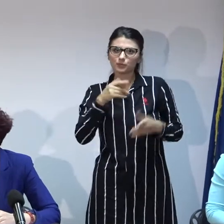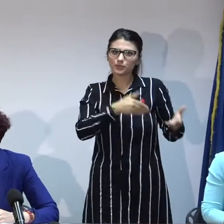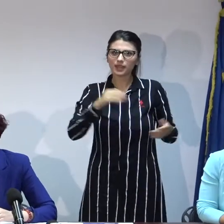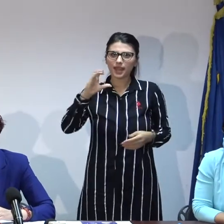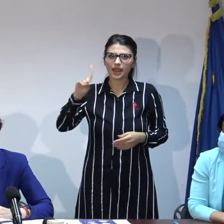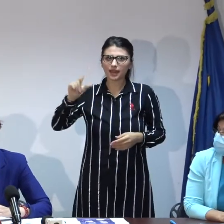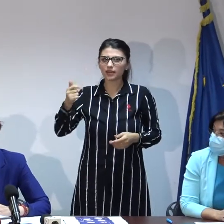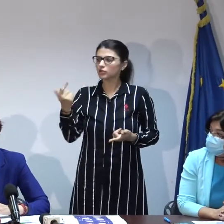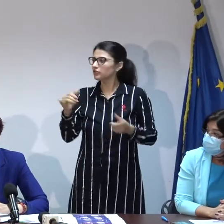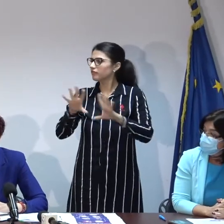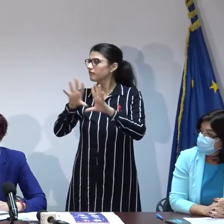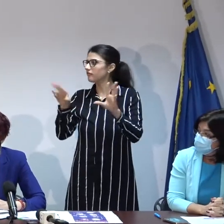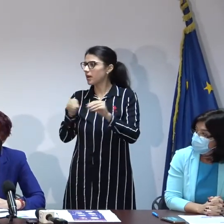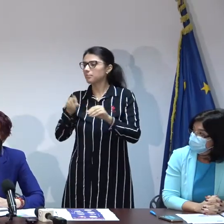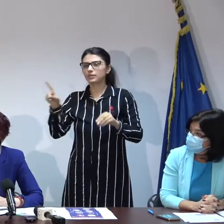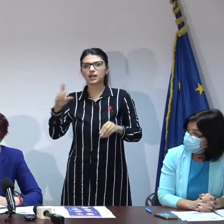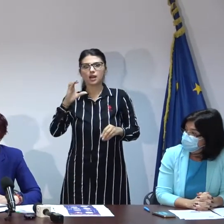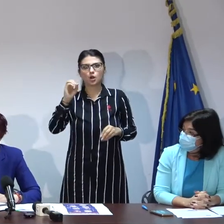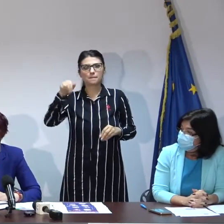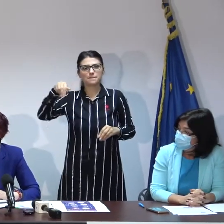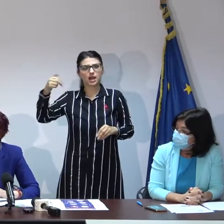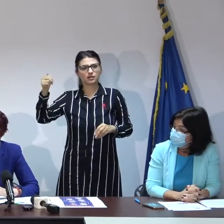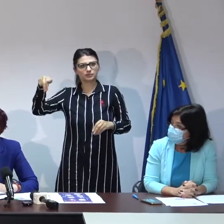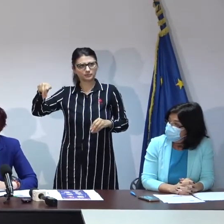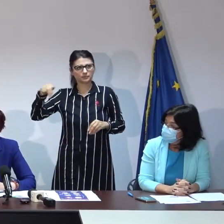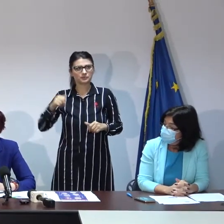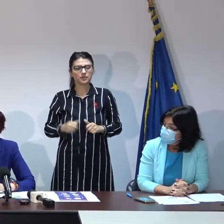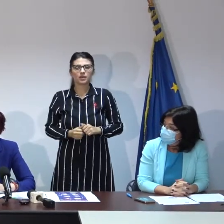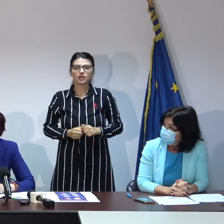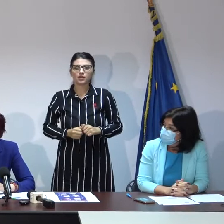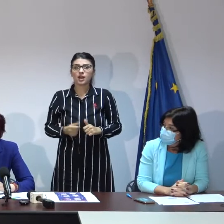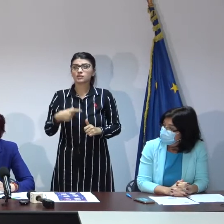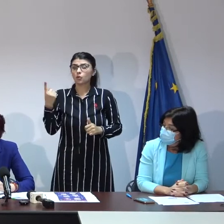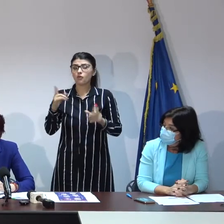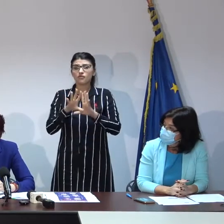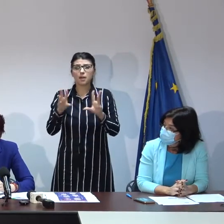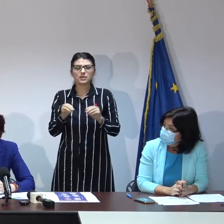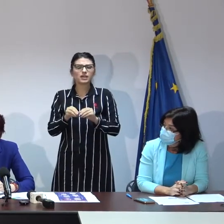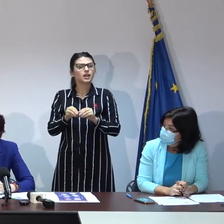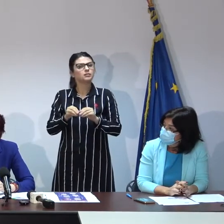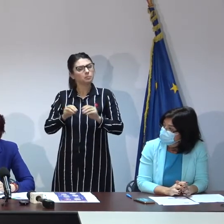și familia Coman, o familie absolut deosebită care